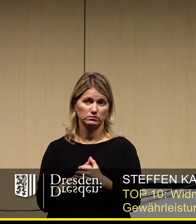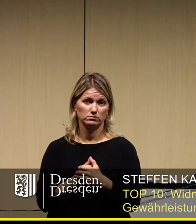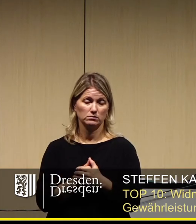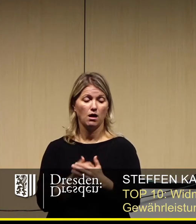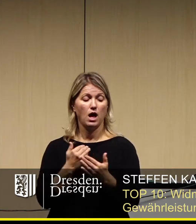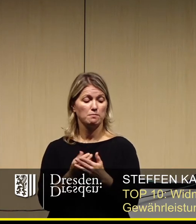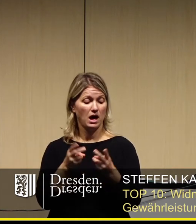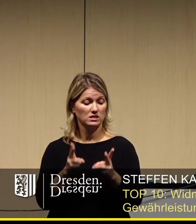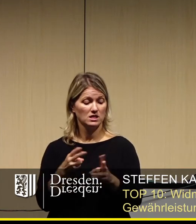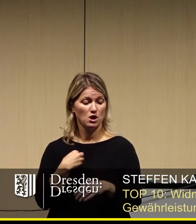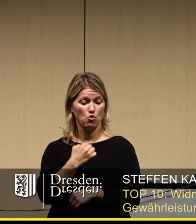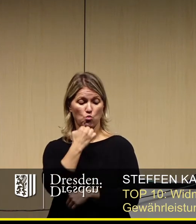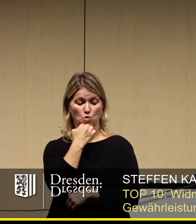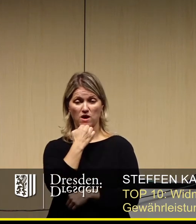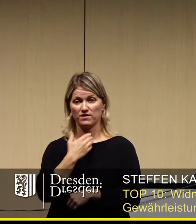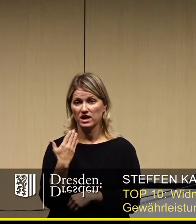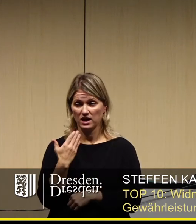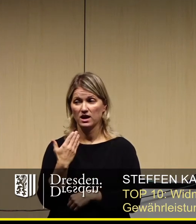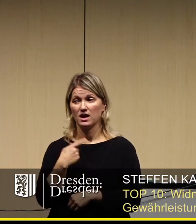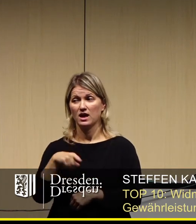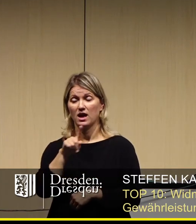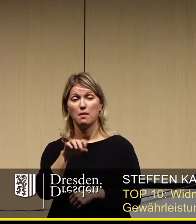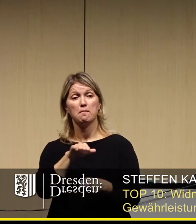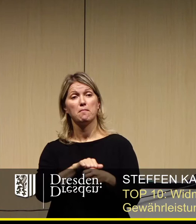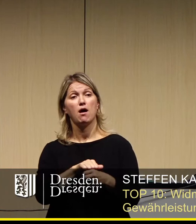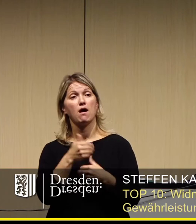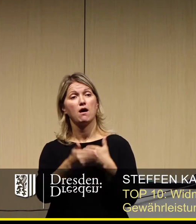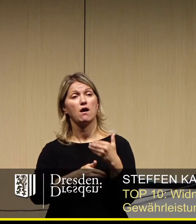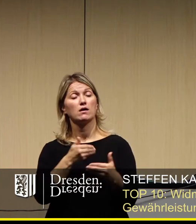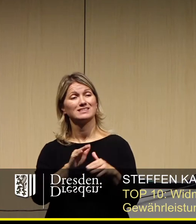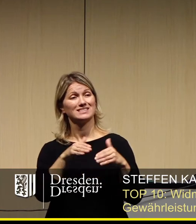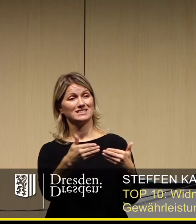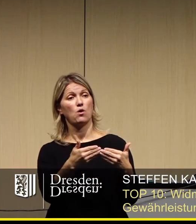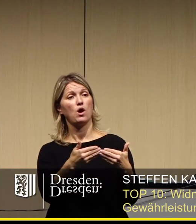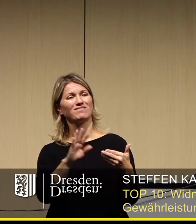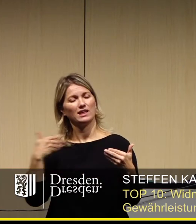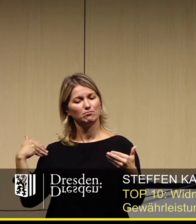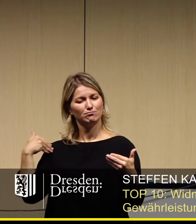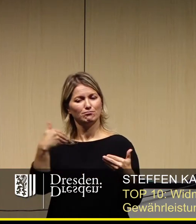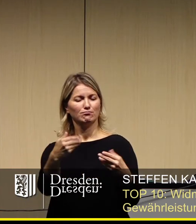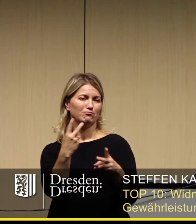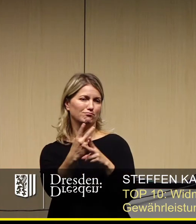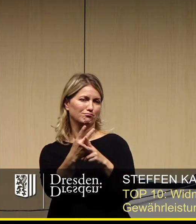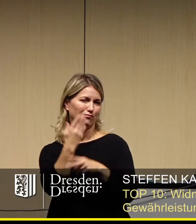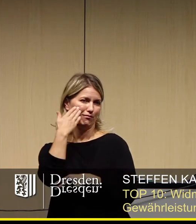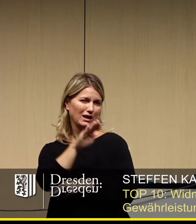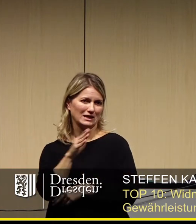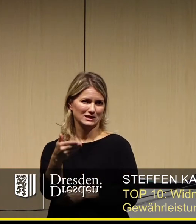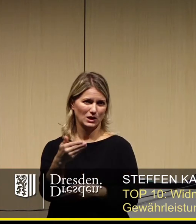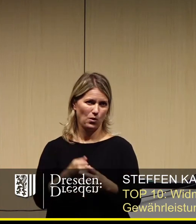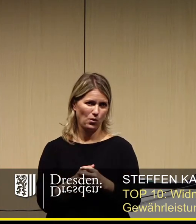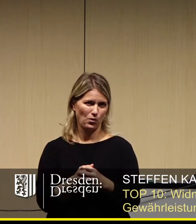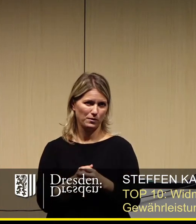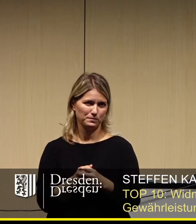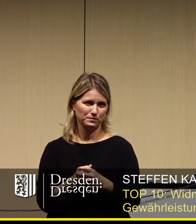wo die Märkte möglichst so stattfinden können, wie wir sie bisher in der Vergangenheit kannten. Ich glaube